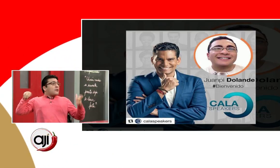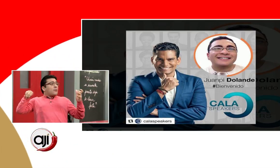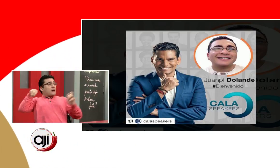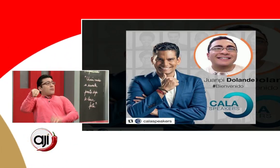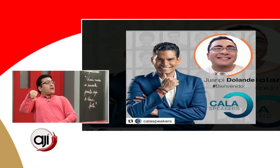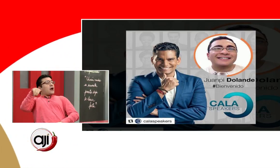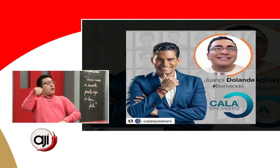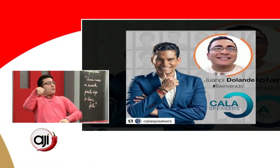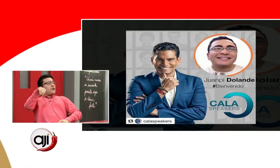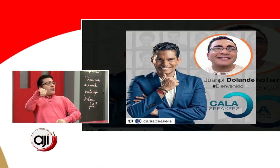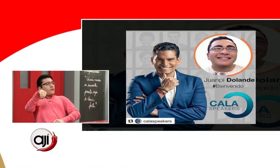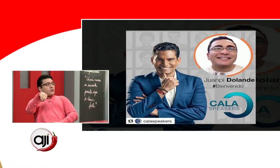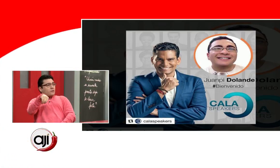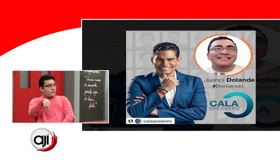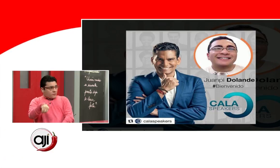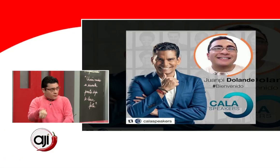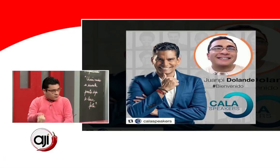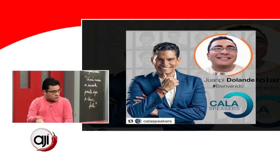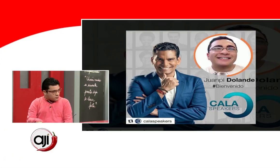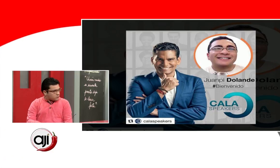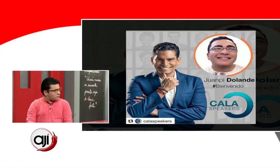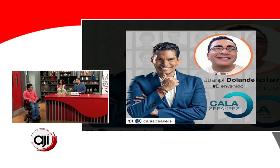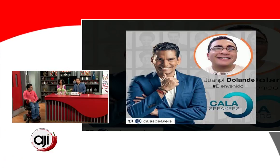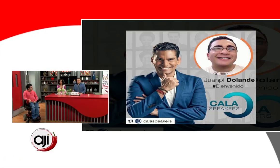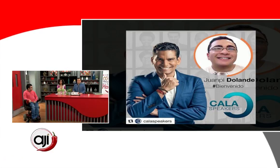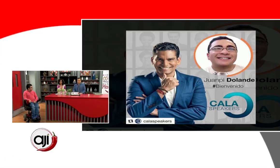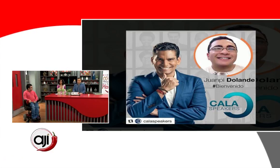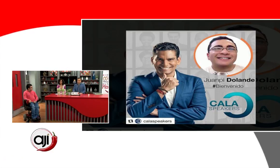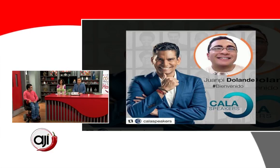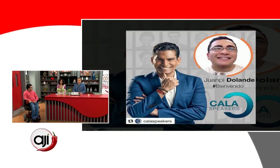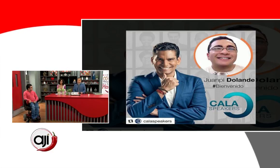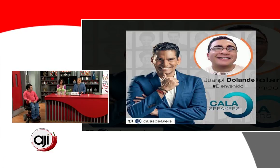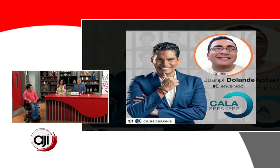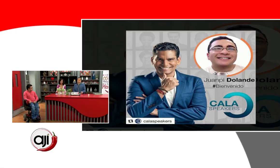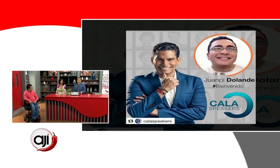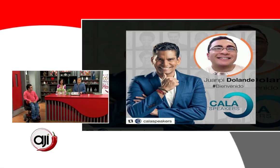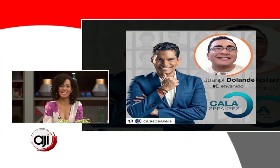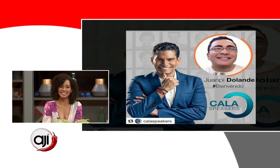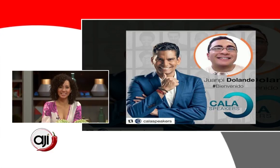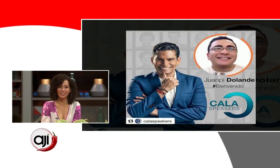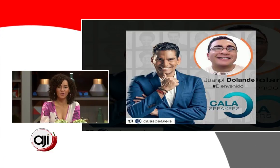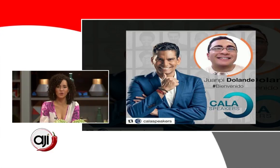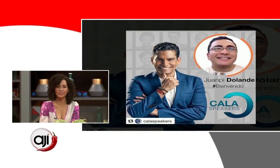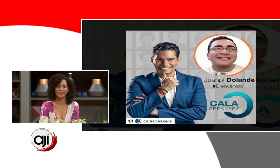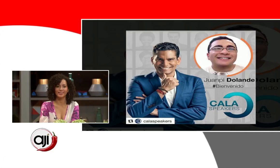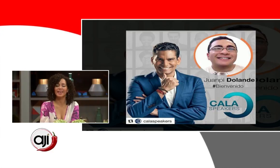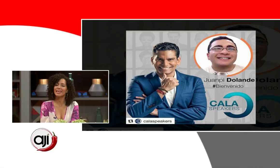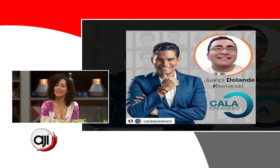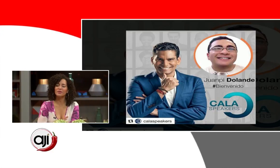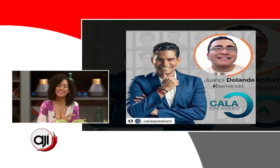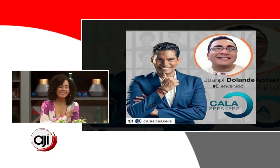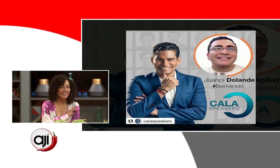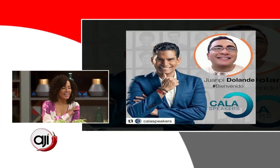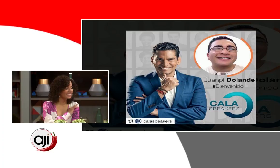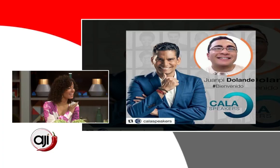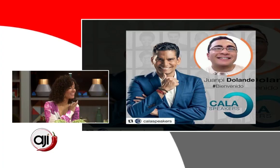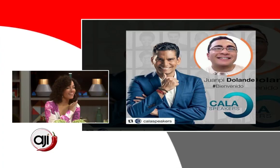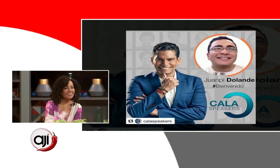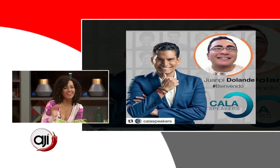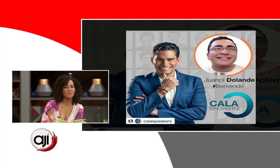Hispanoamérica completa, chicos. Oye, estoy muy orgullosa de ti, yo hasta hoy tuve el placer de conocerte y estoy tan lenta, lenta, lenta en el